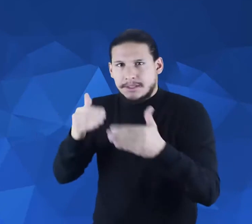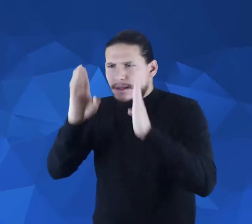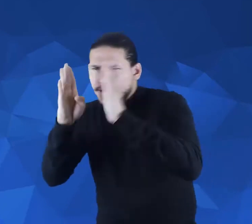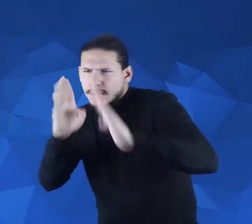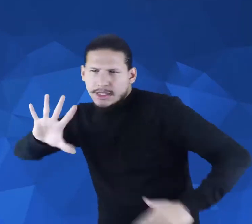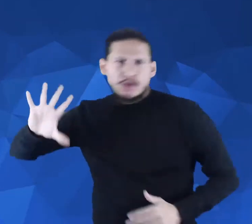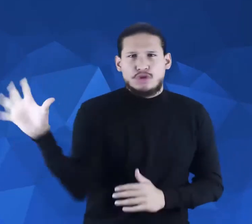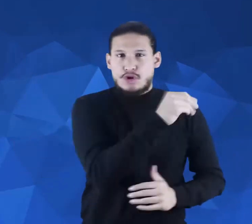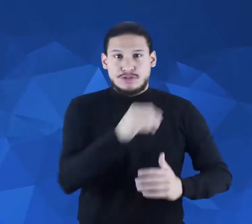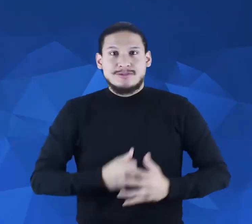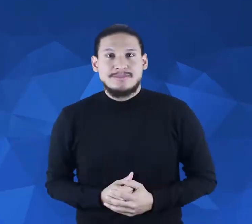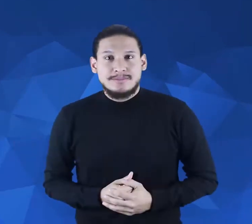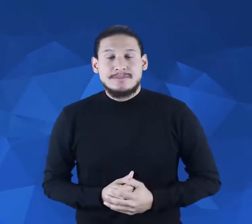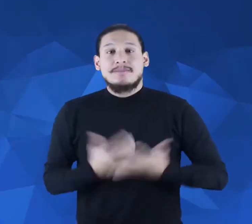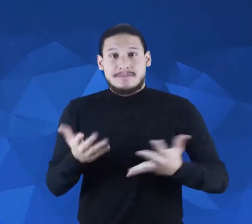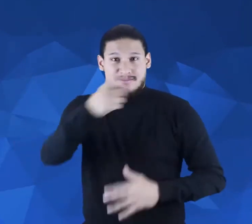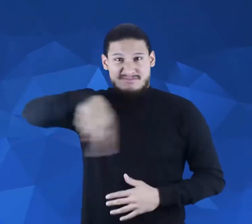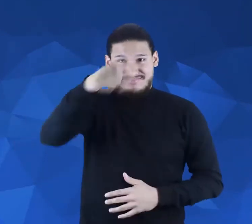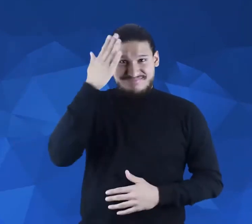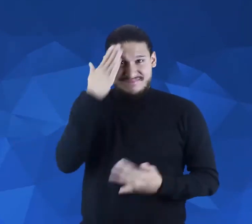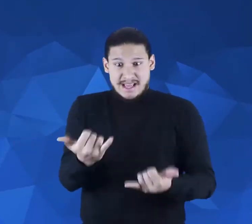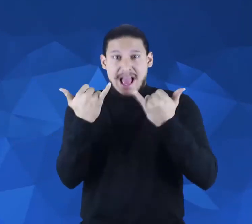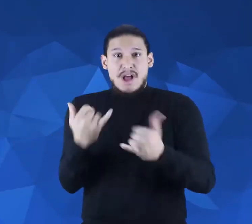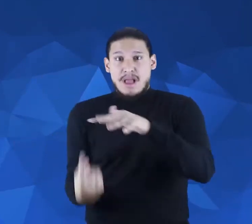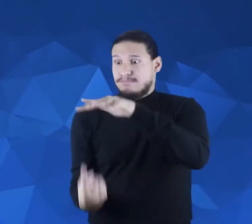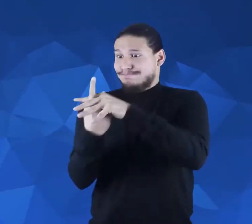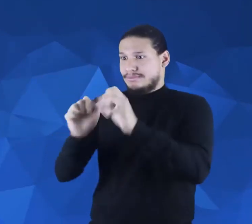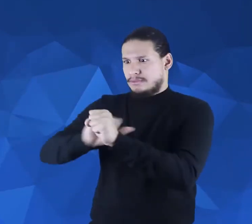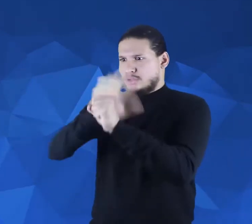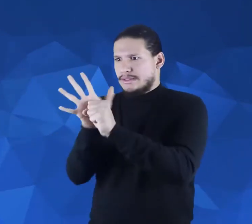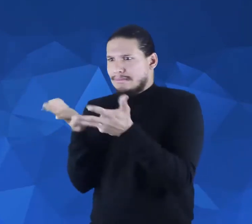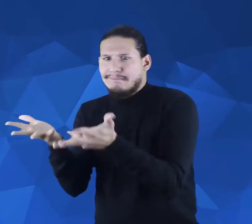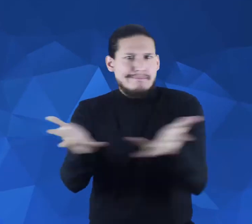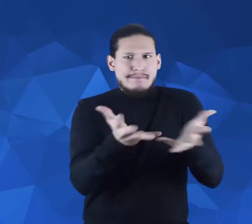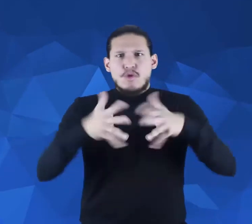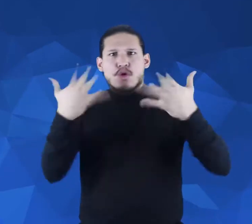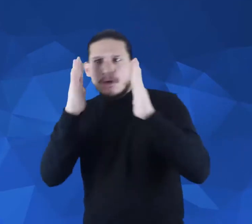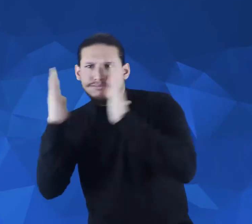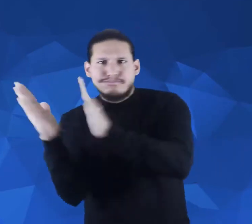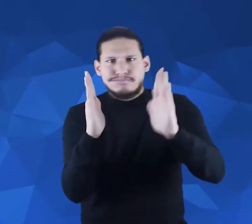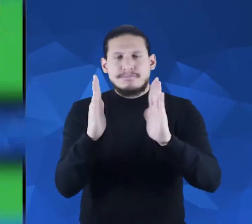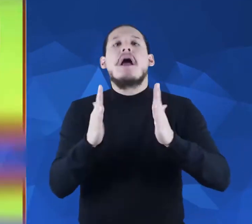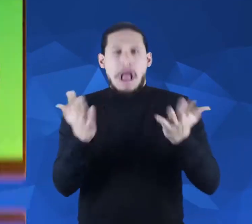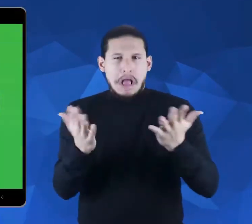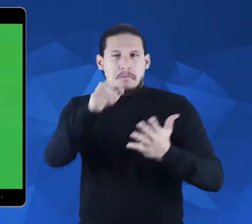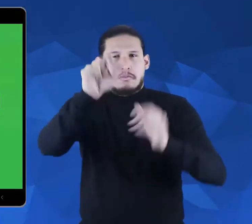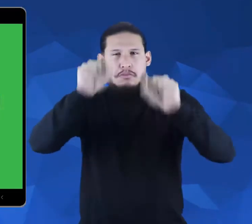discapacidad. Es así que en vista de la emergencia por el COVID-19, ha establecido la línea de domicilios